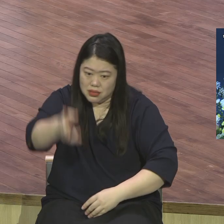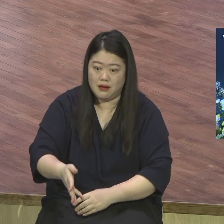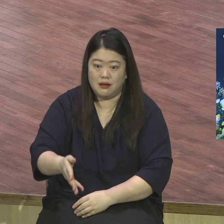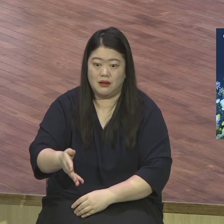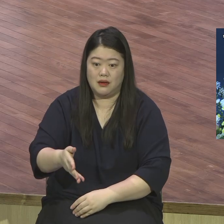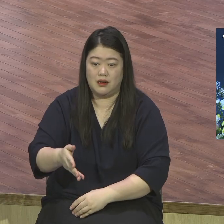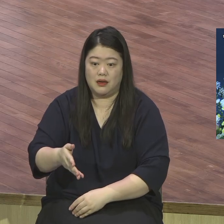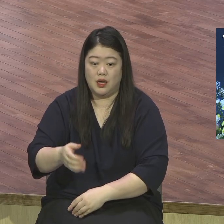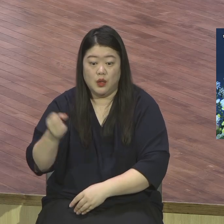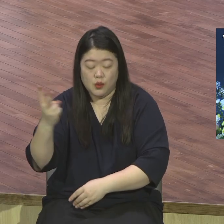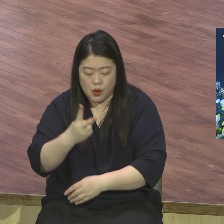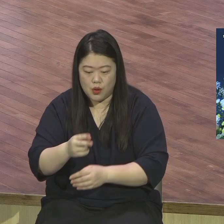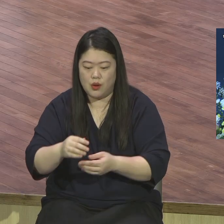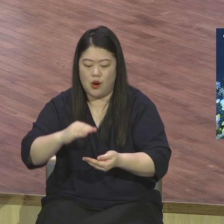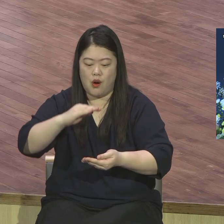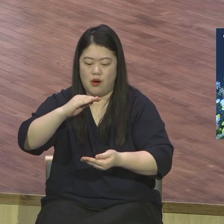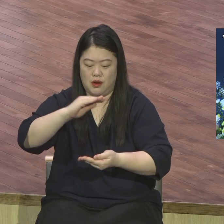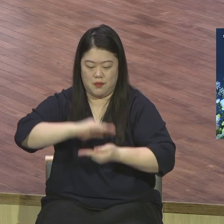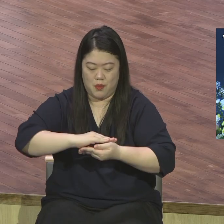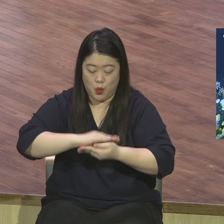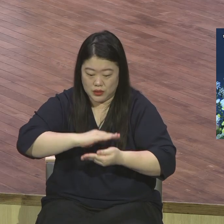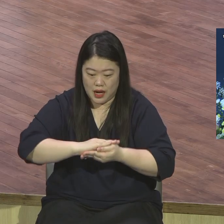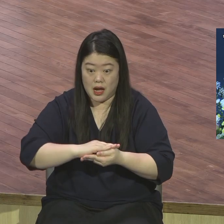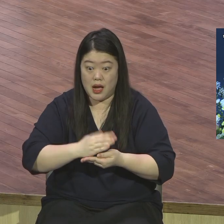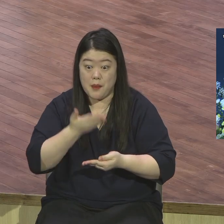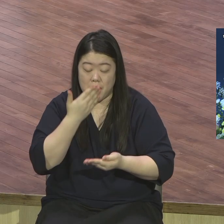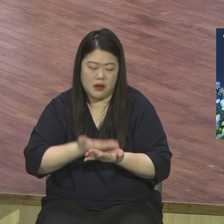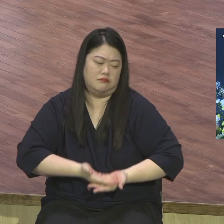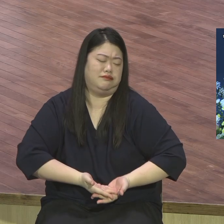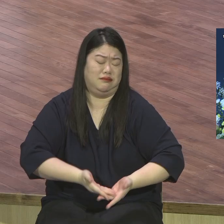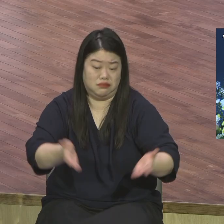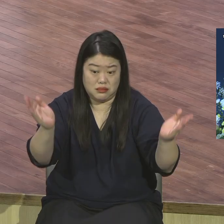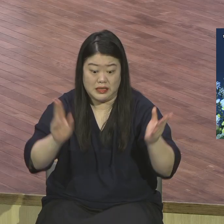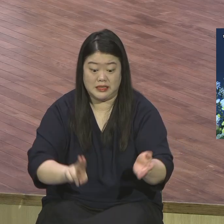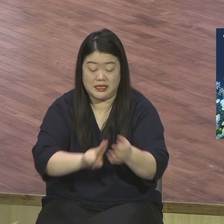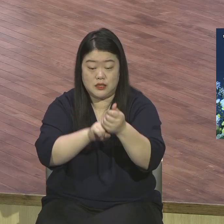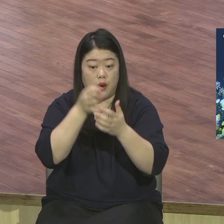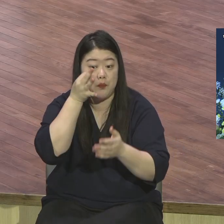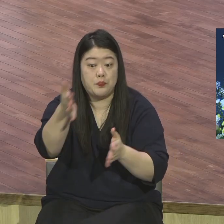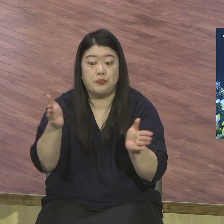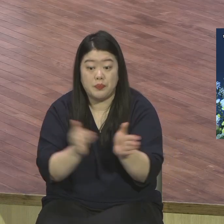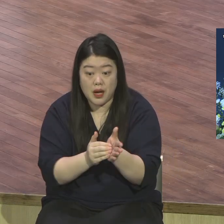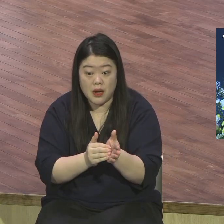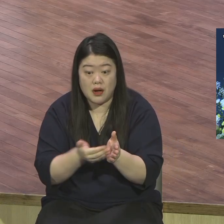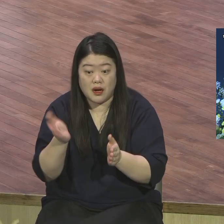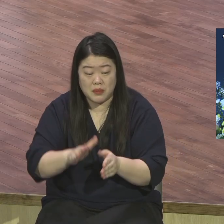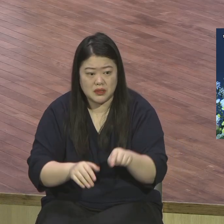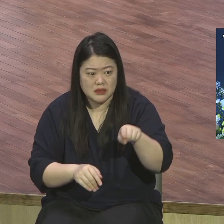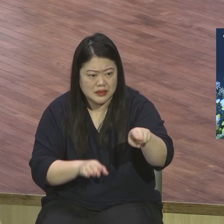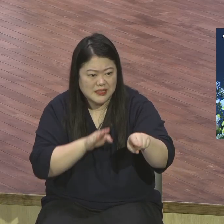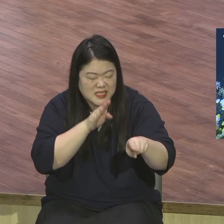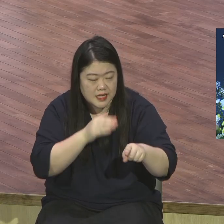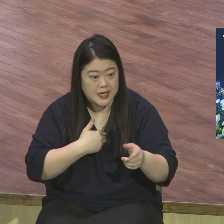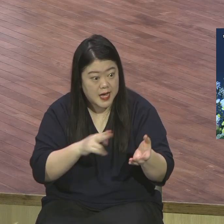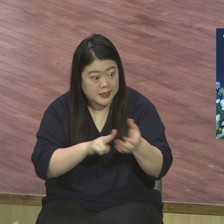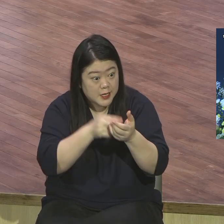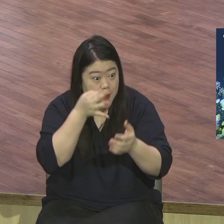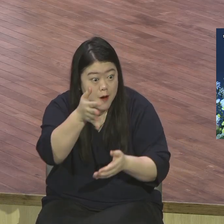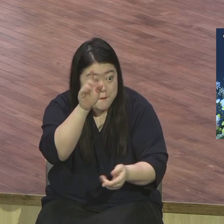부분은 어떤 의미에서 보면 서론이에요 병고치는 그저 놀라고 오병희의 놀라고 그야말로 죽은자를